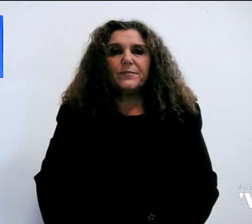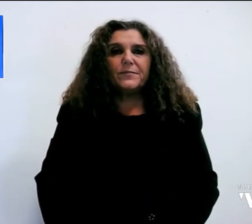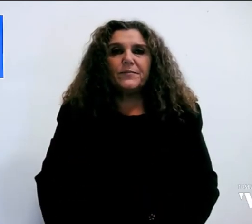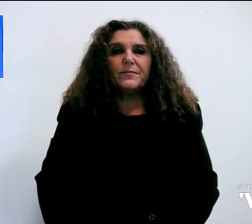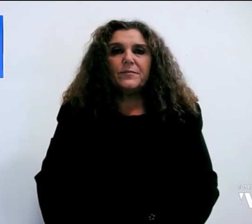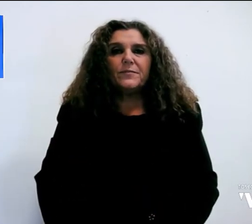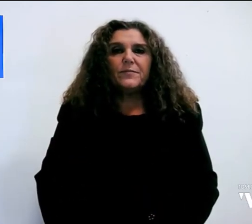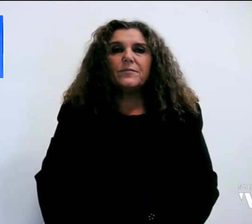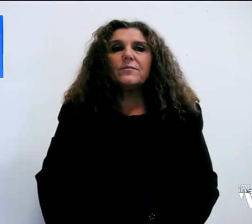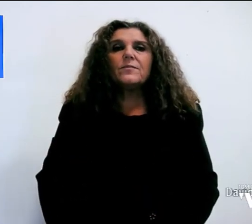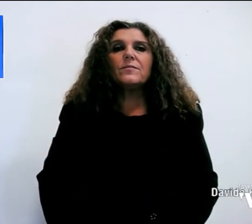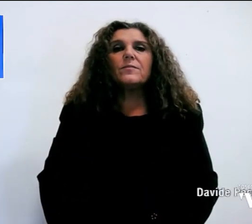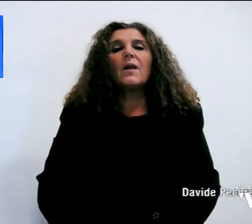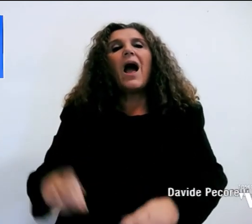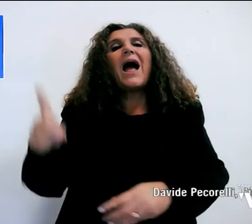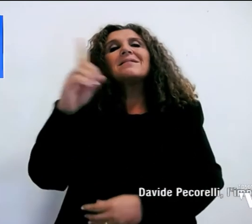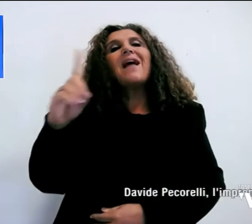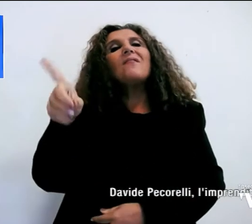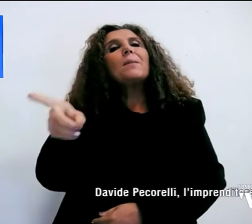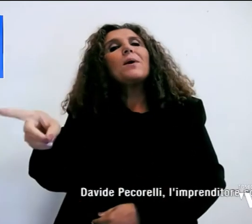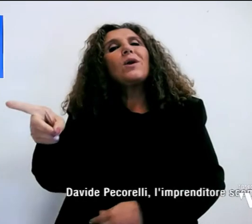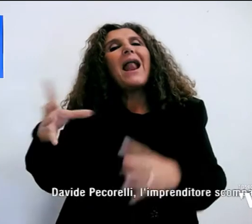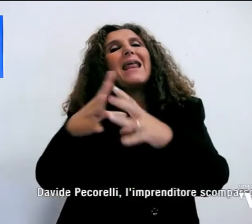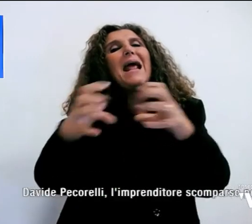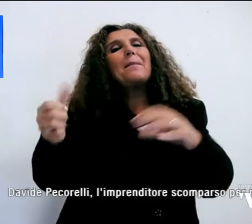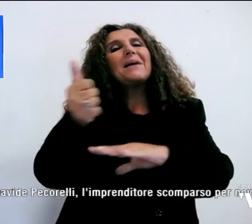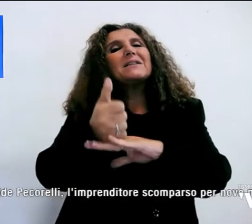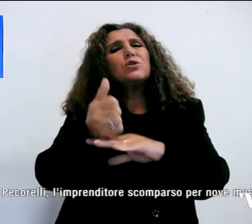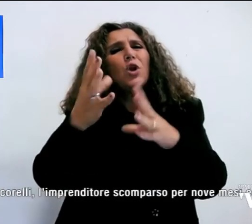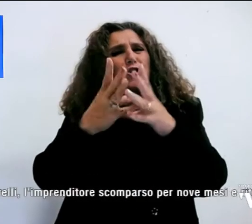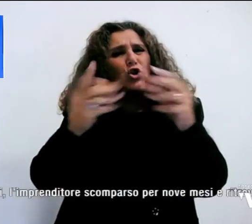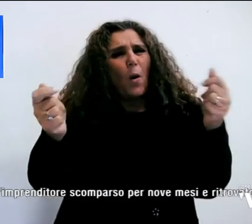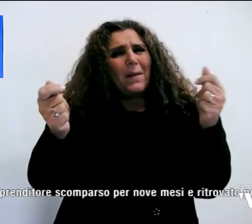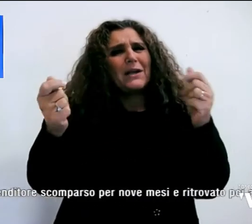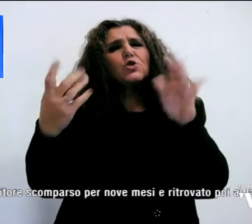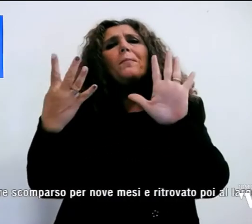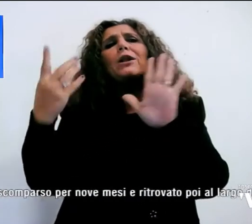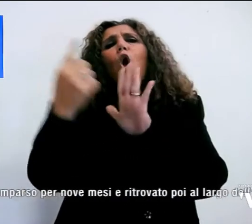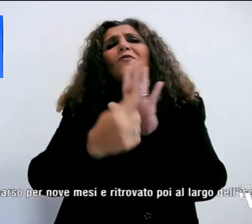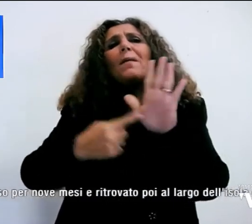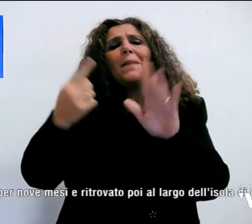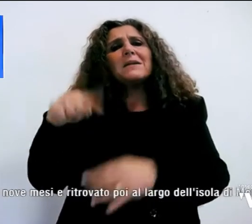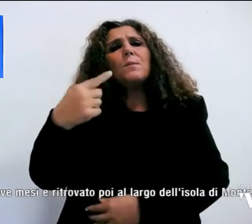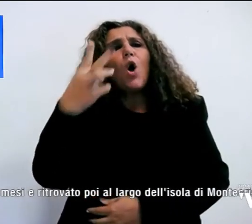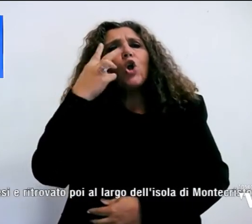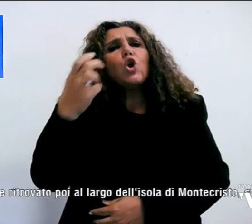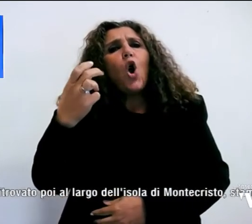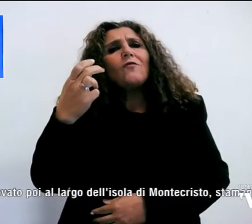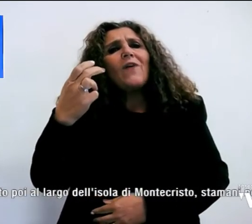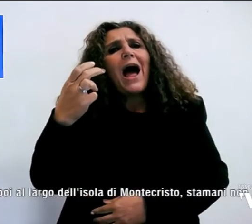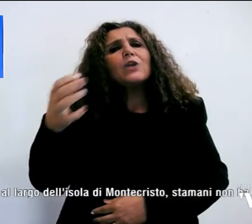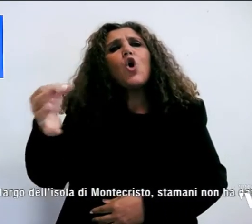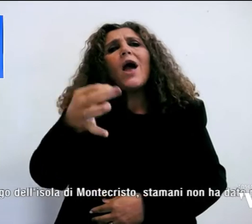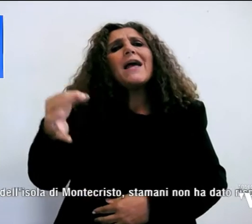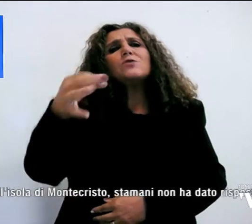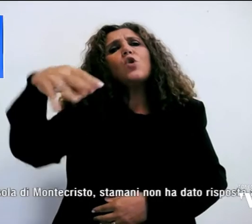Davide Pecorelli, l'imprenditore scomparso per nove mesi e ritrovato poi a largo dell'isola di Monte